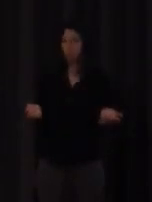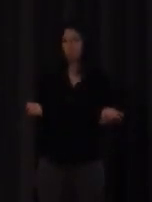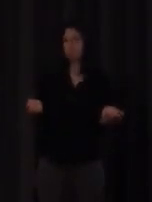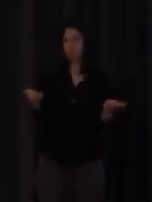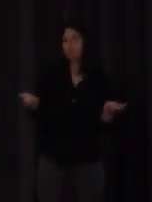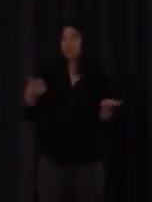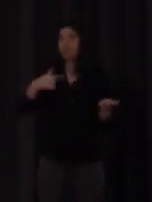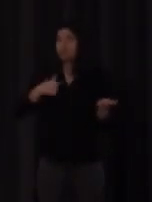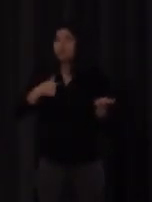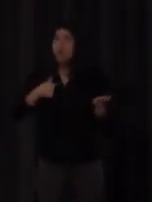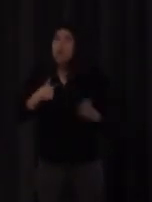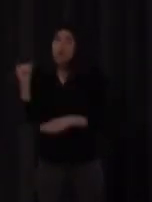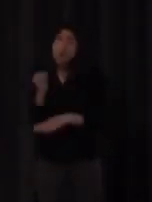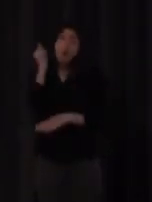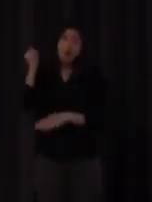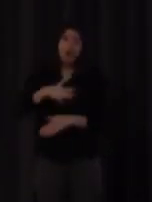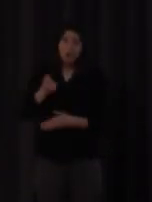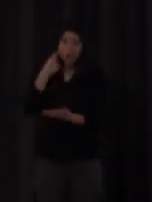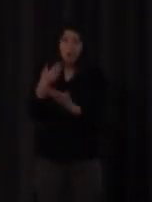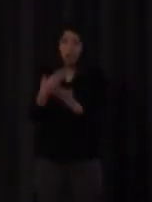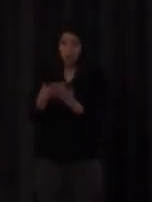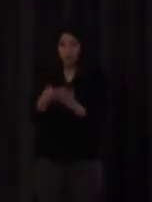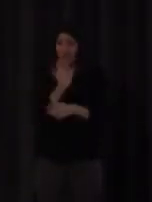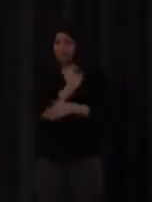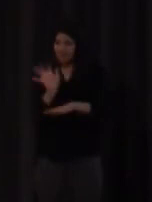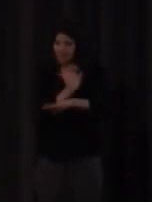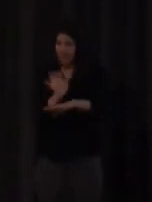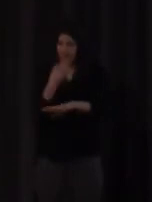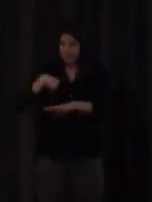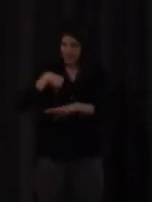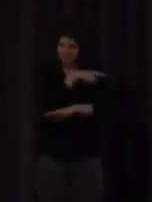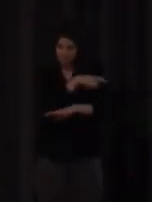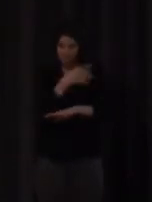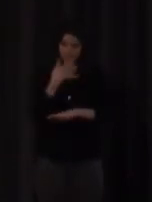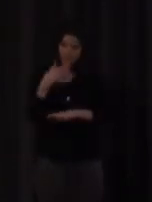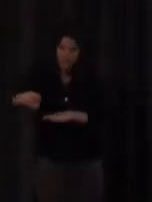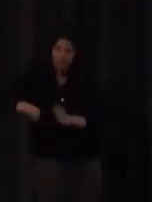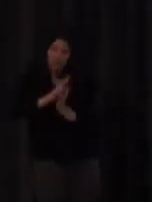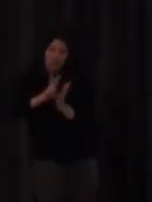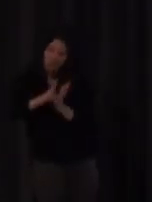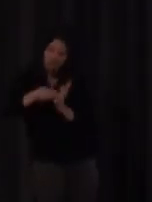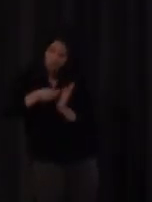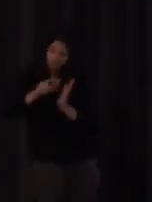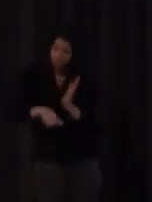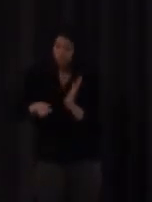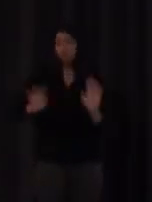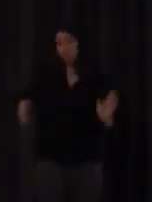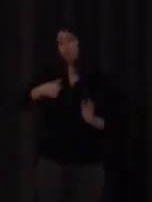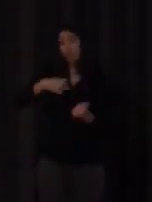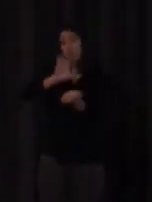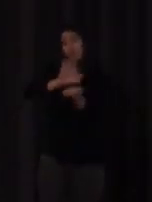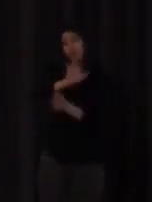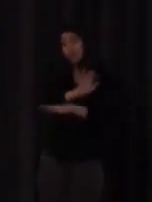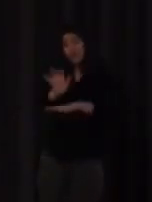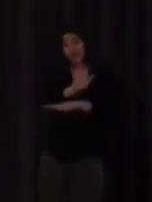propias carnes a través del SEA o de las de mis alumnos pero los cursos de SEA que he impartido se han quedado una vez